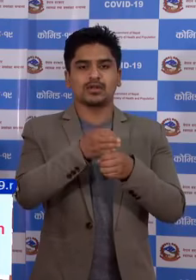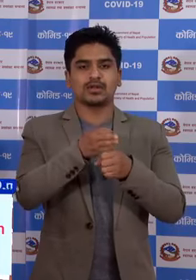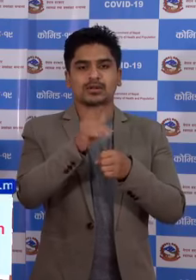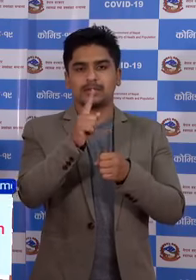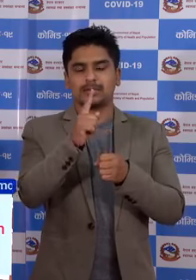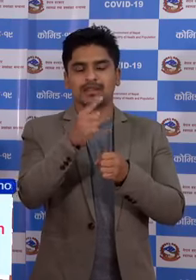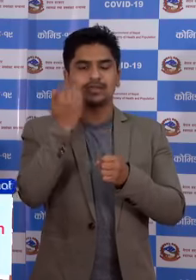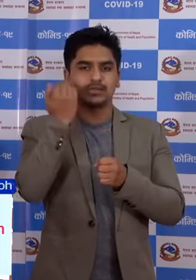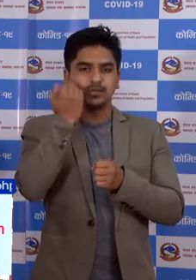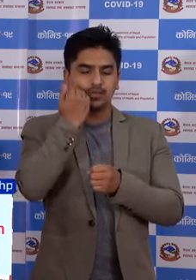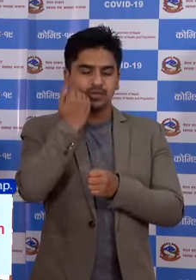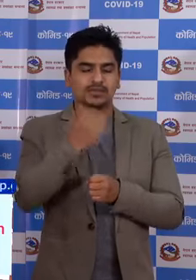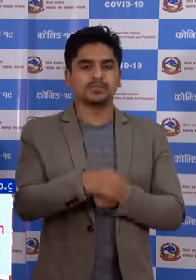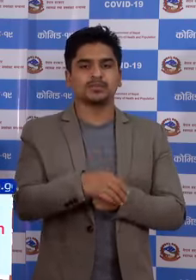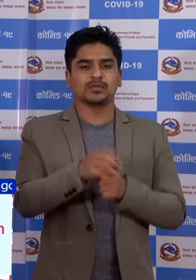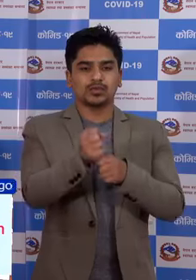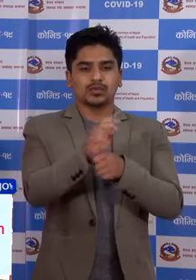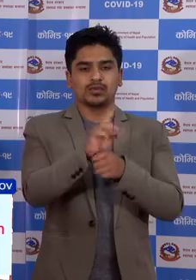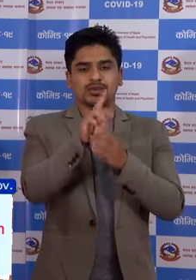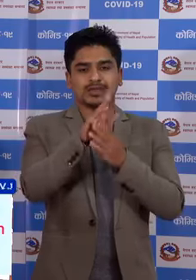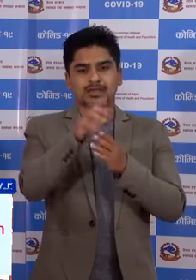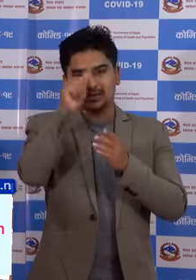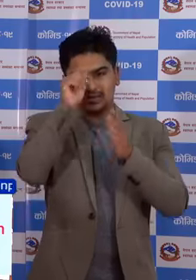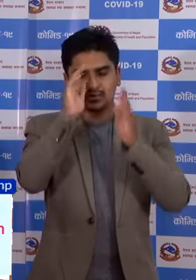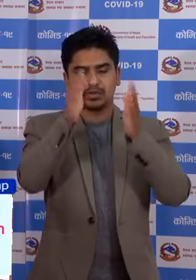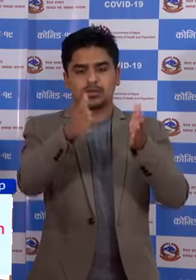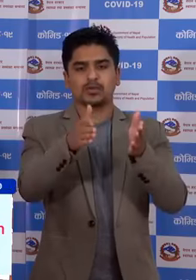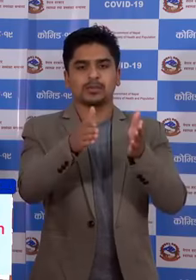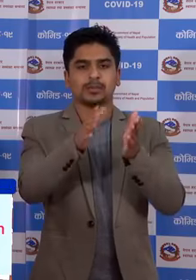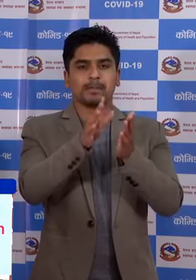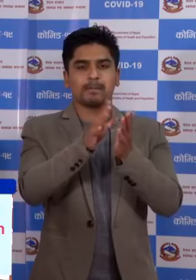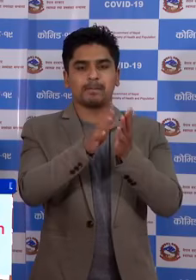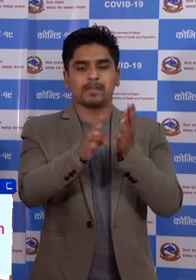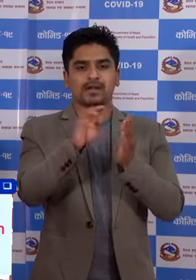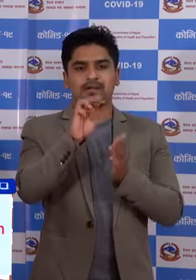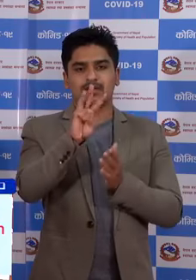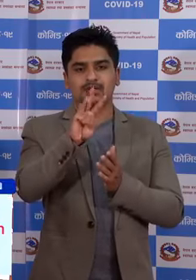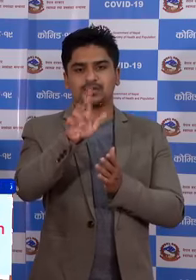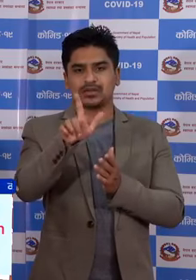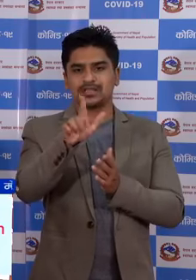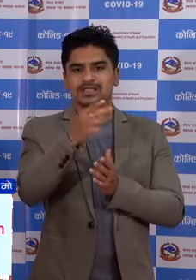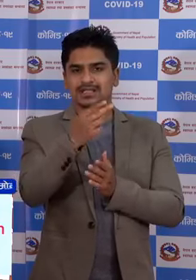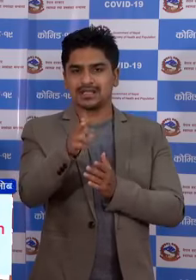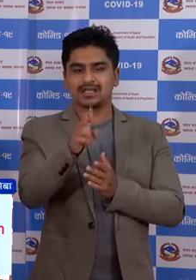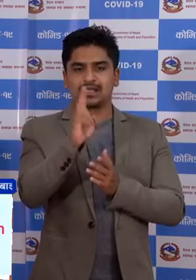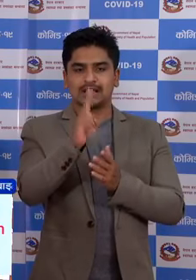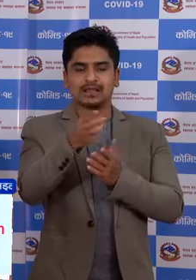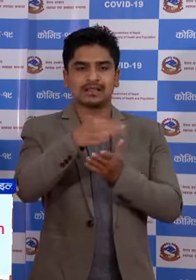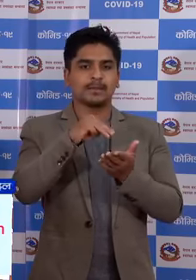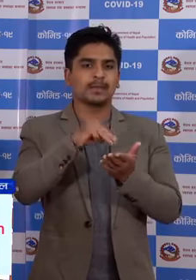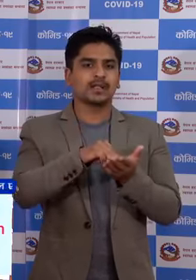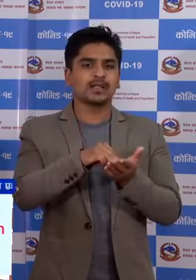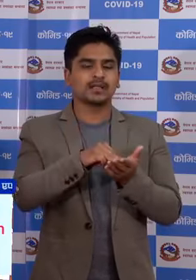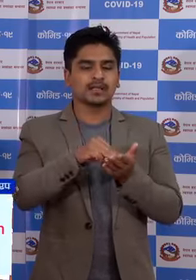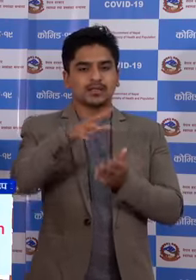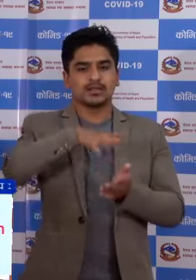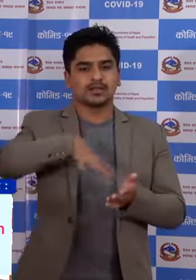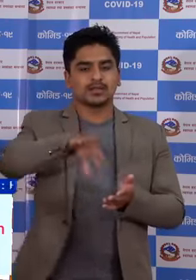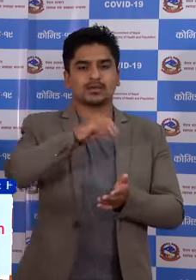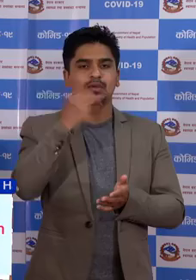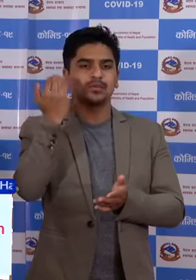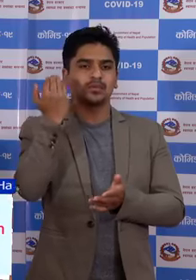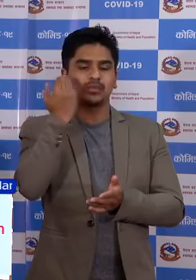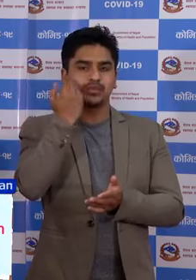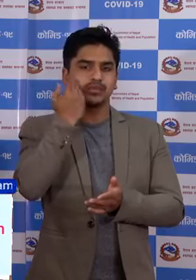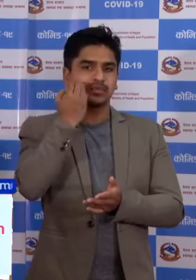COVID-19 उस्पताल जनकपूर बाट 37 जना तेश मद्दे सबई पूरुष